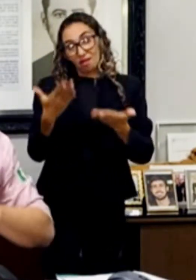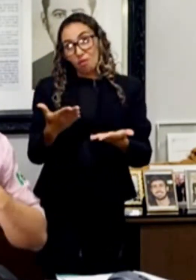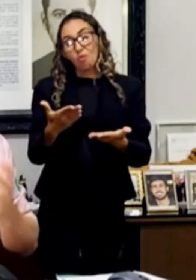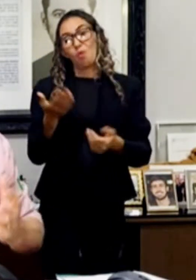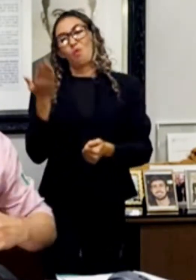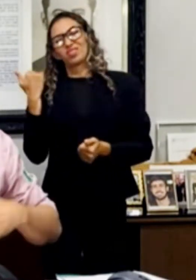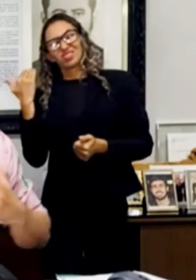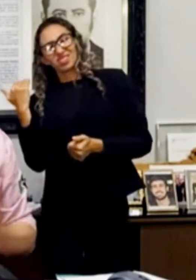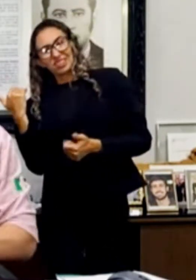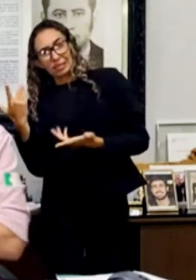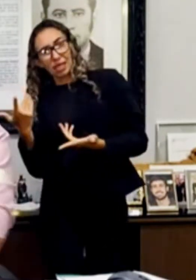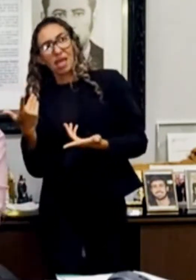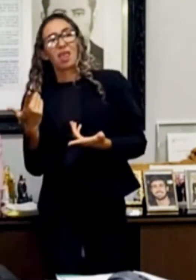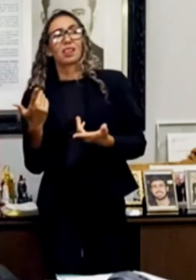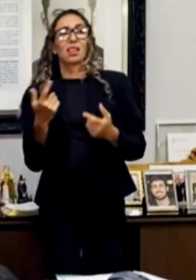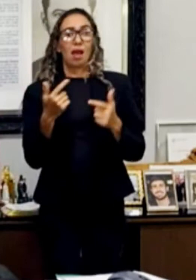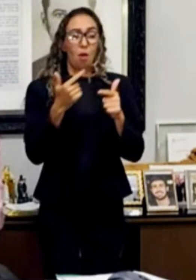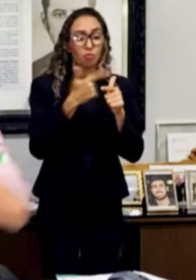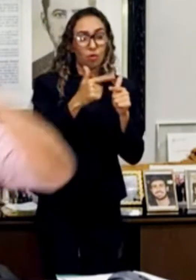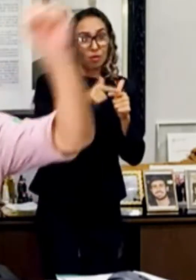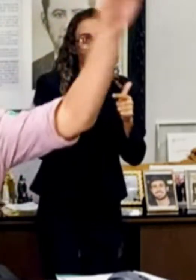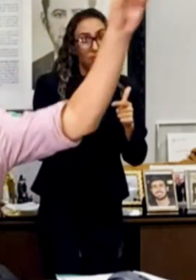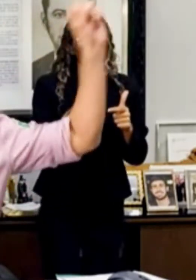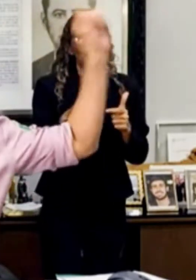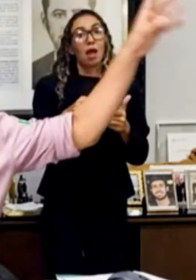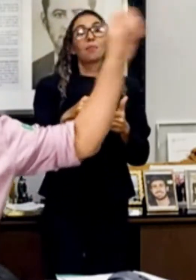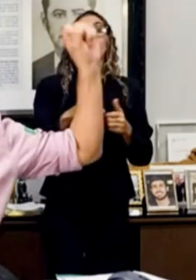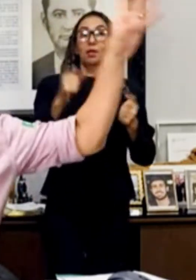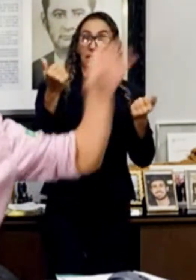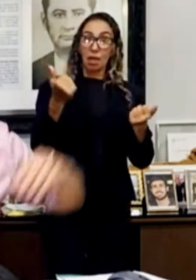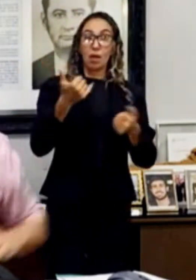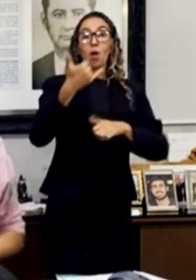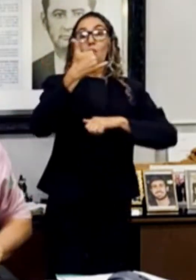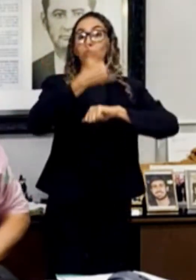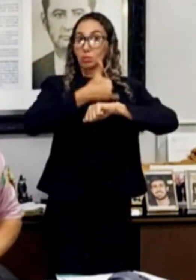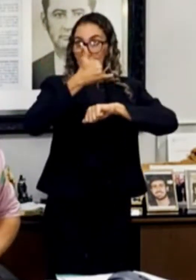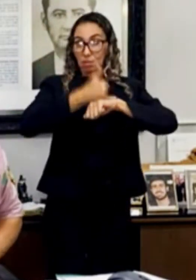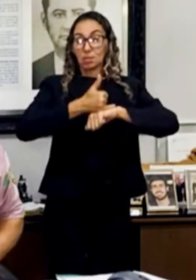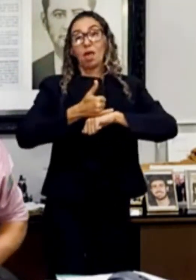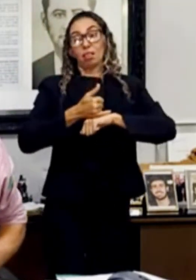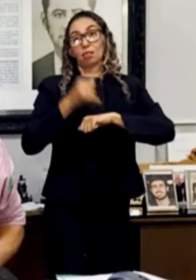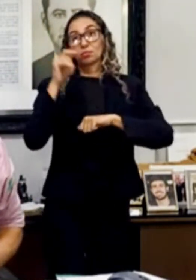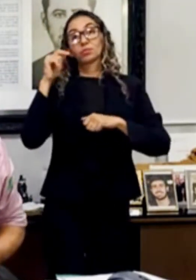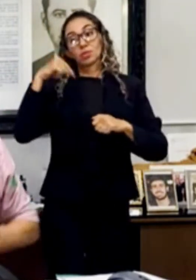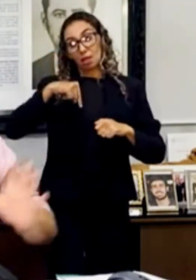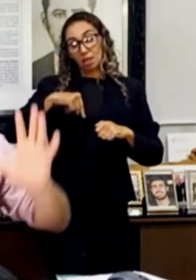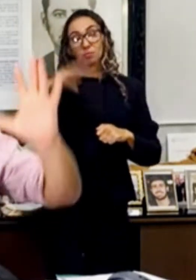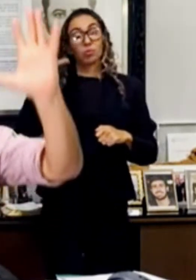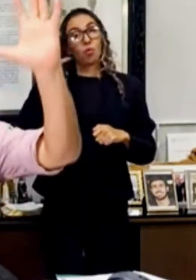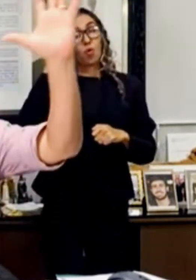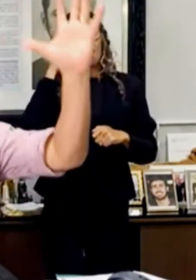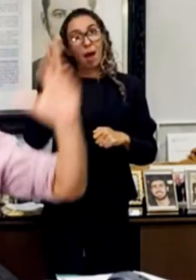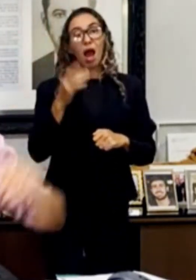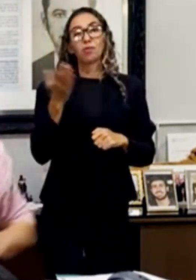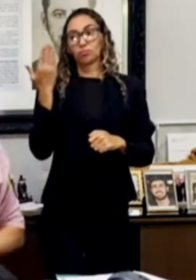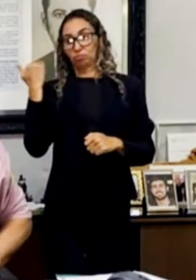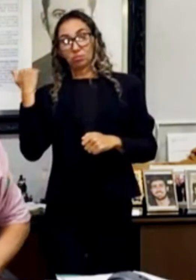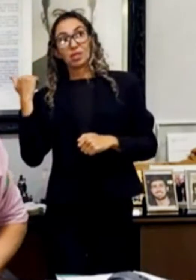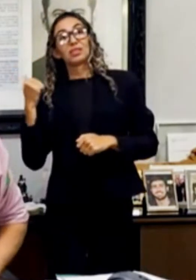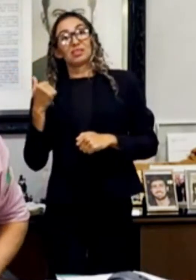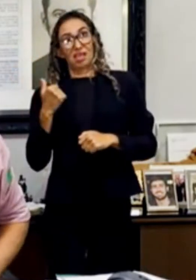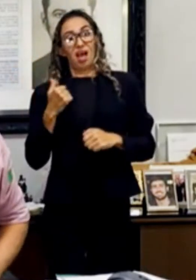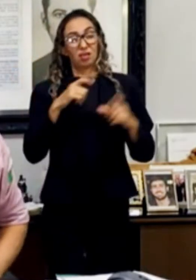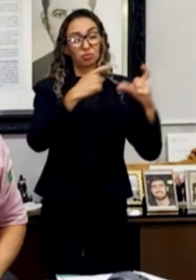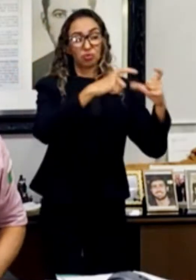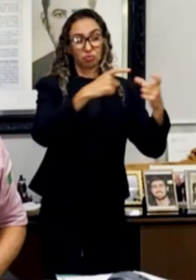muito velha, danificada. Aqui, centro histórico, alguns bairros, alguns condomínios populares que foram feitos, como, por exemplo, na Santa Terezinha e